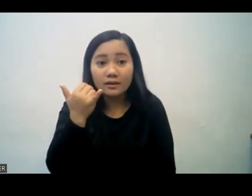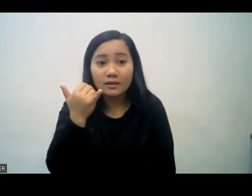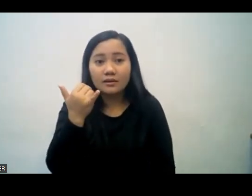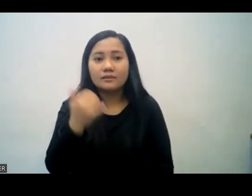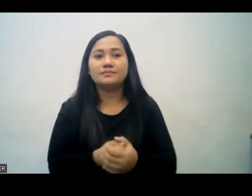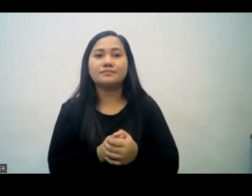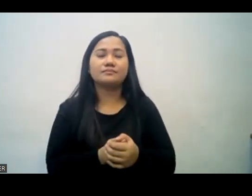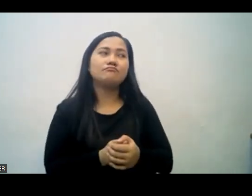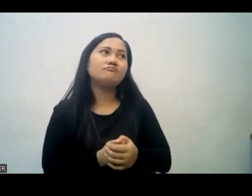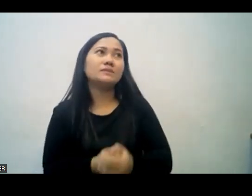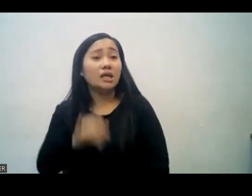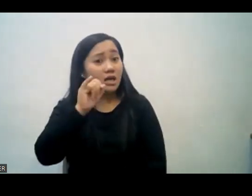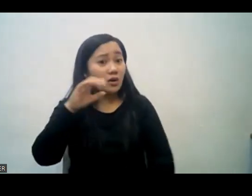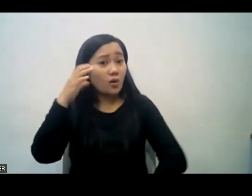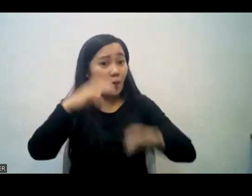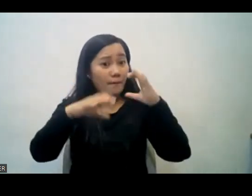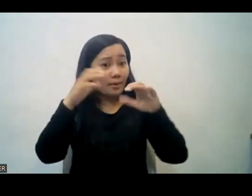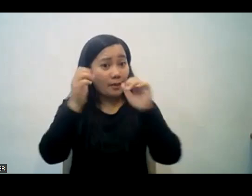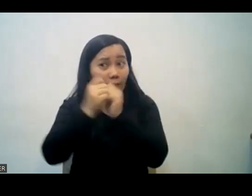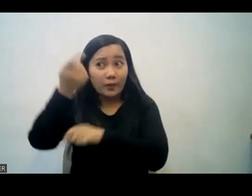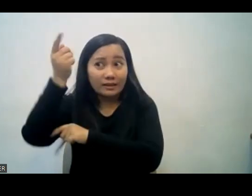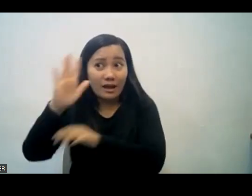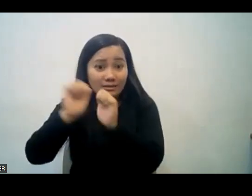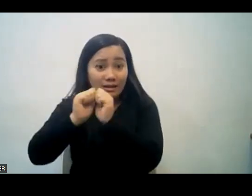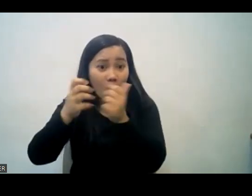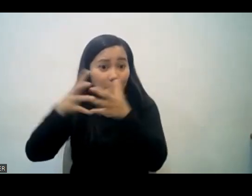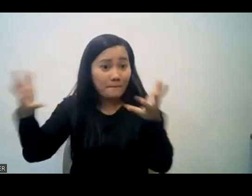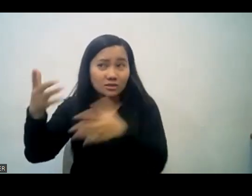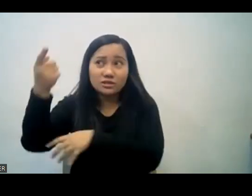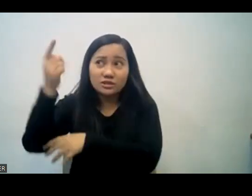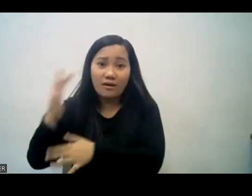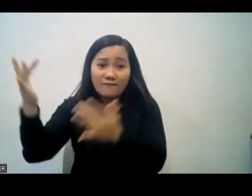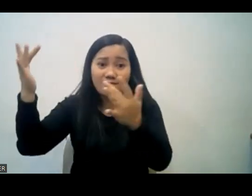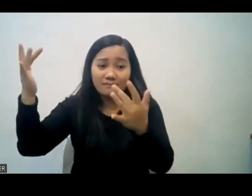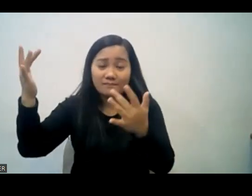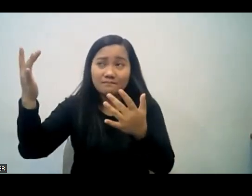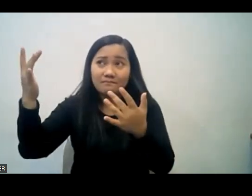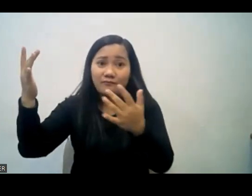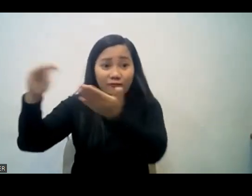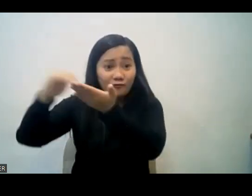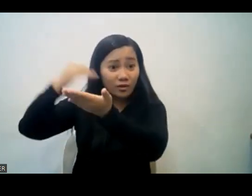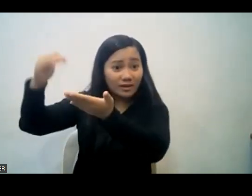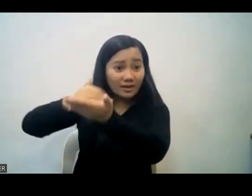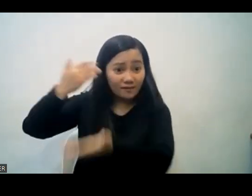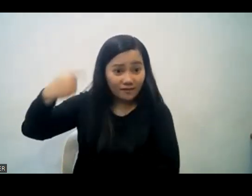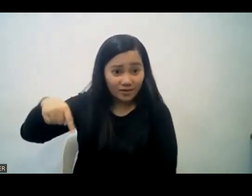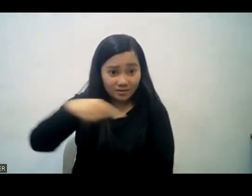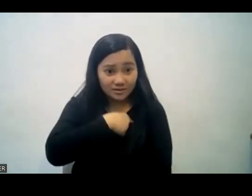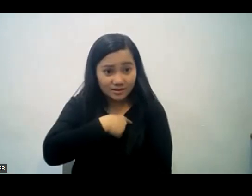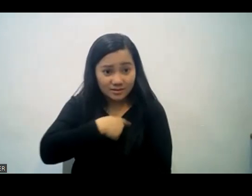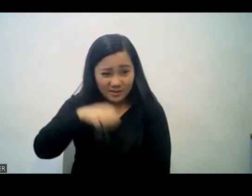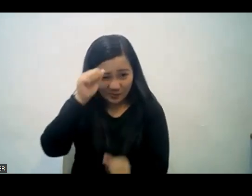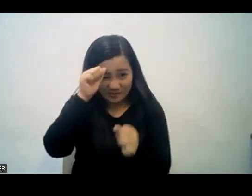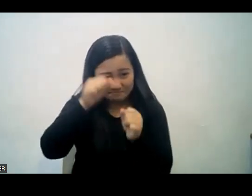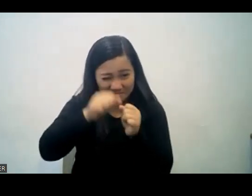much we are forgiven there is we can forgive all others. kaya kung maaalala lang natin kung